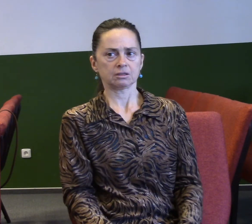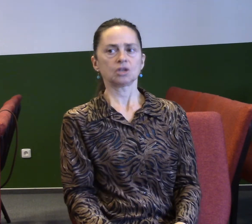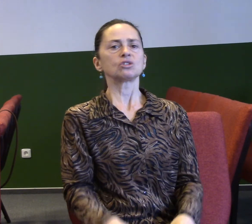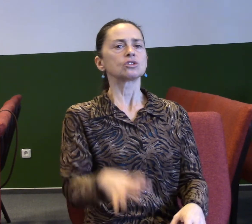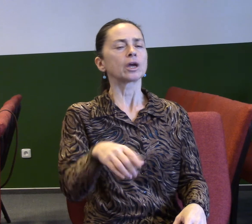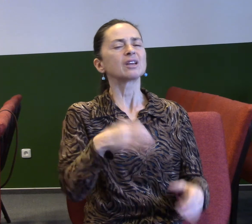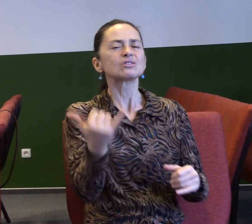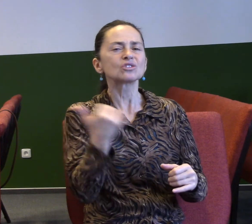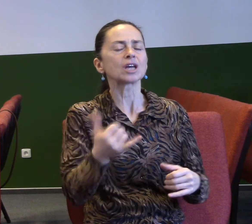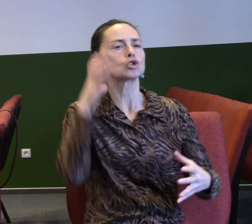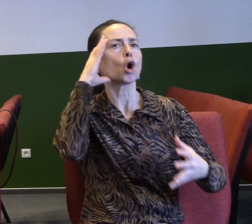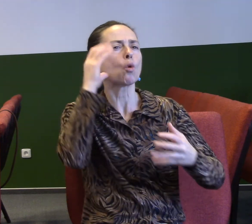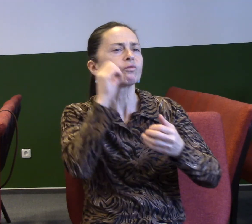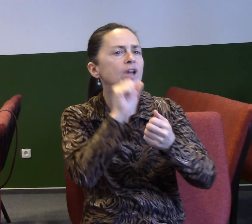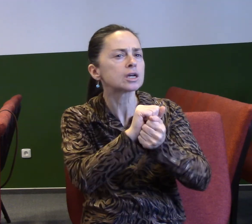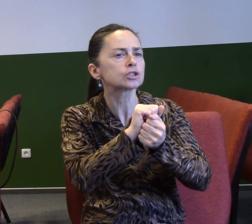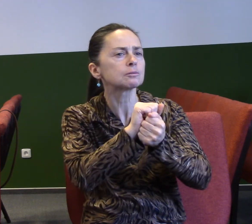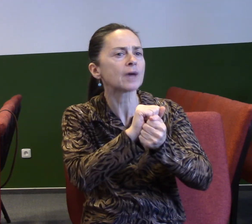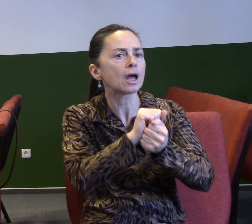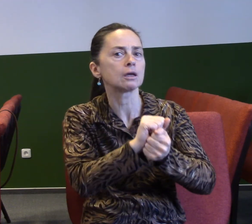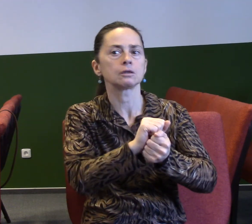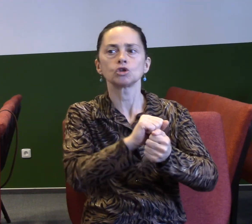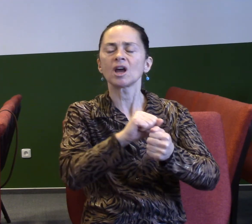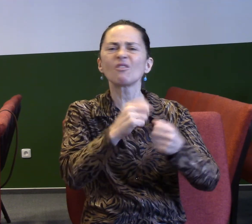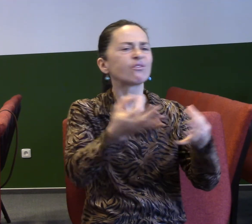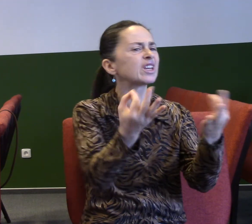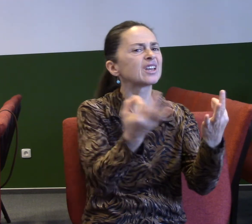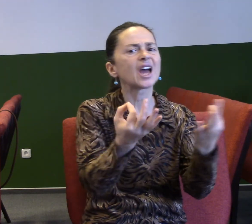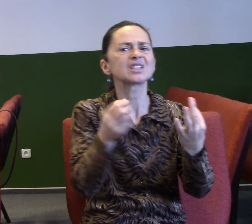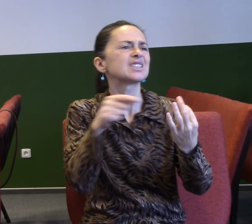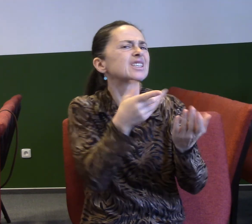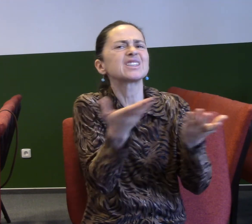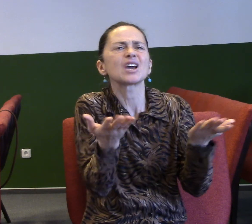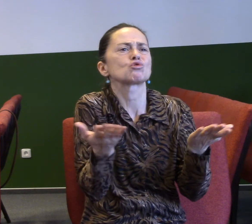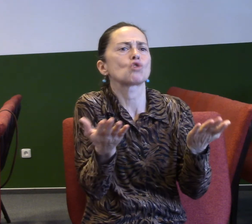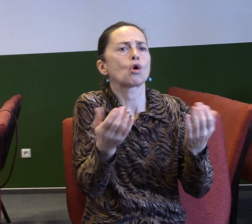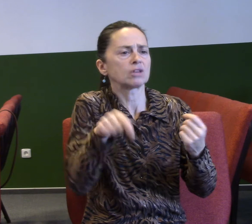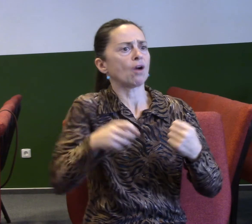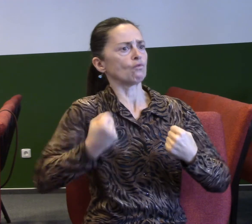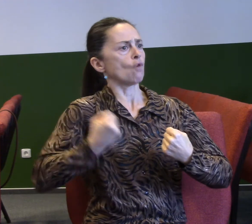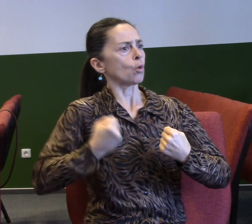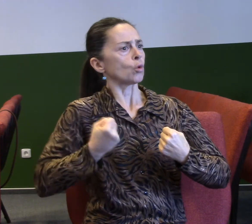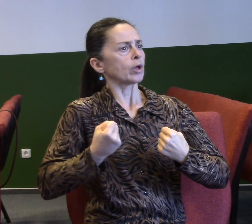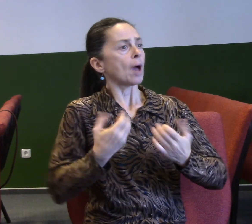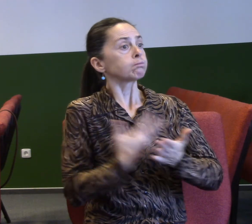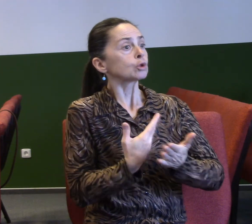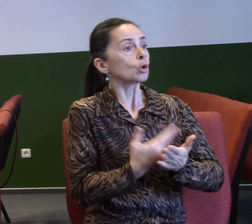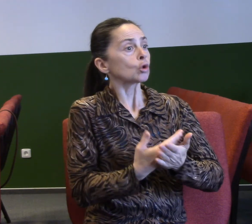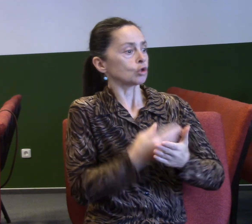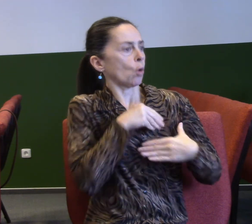ty věci takhle prostě fungují. A proto už očekáváme ty motivy od těch lidí. Protože máme tam ten předsudek toho,